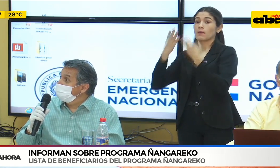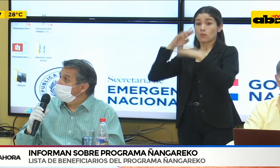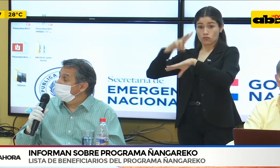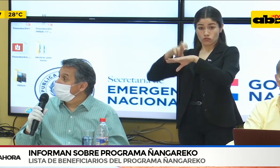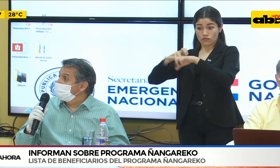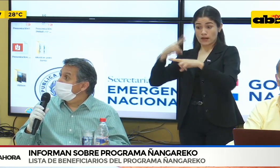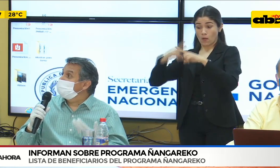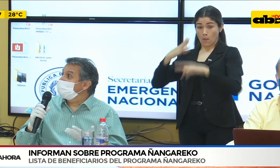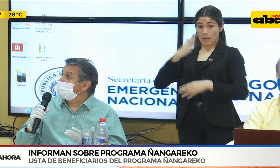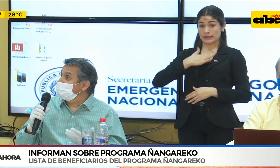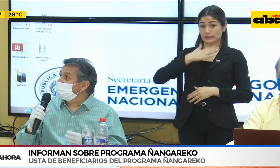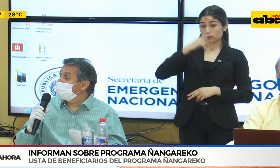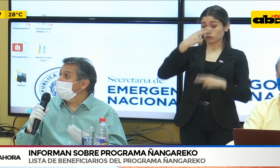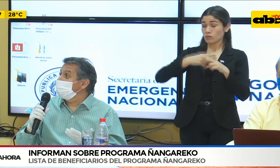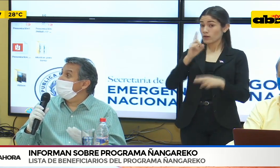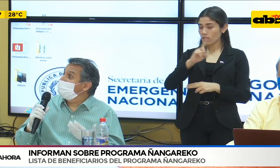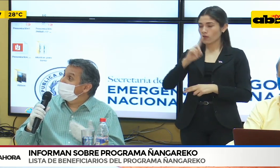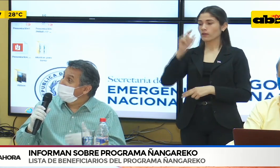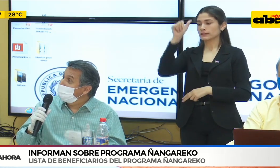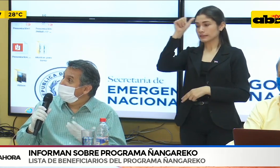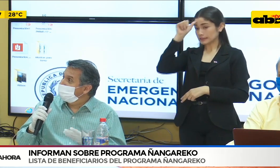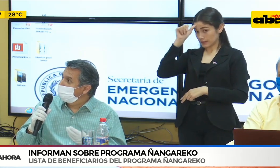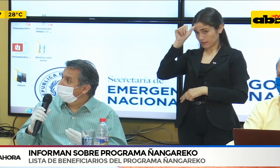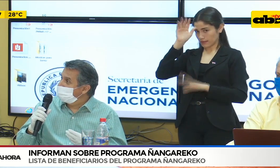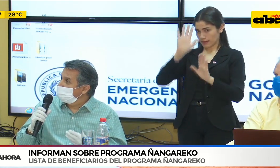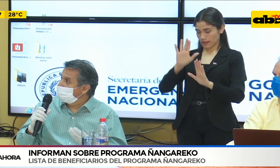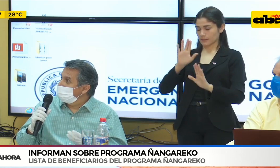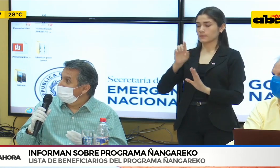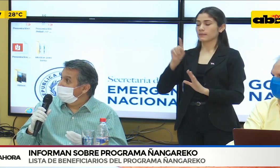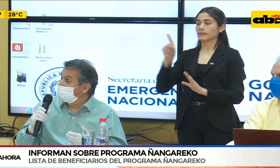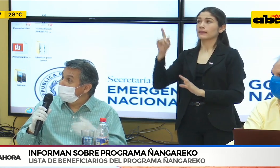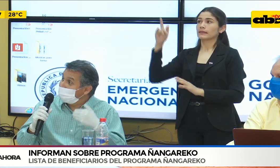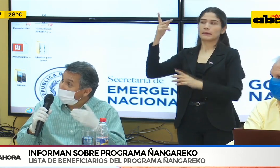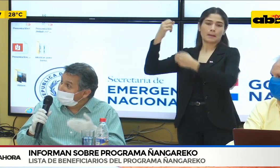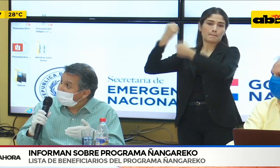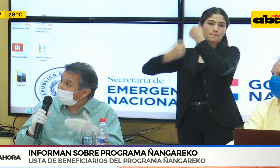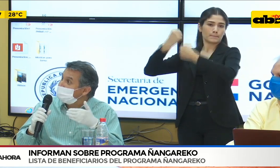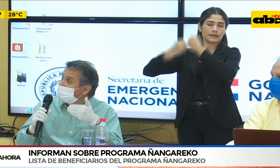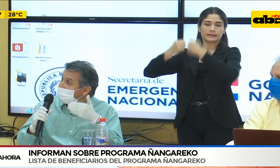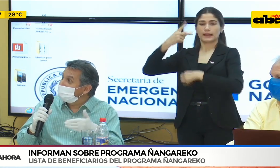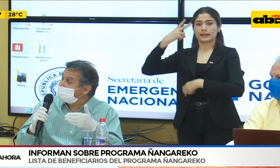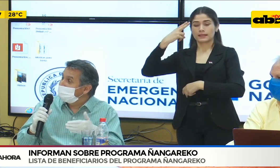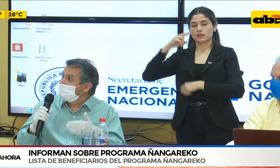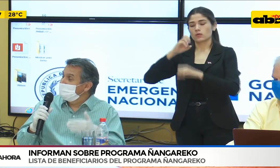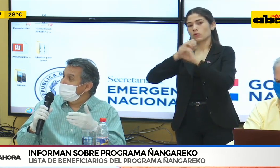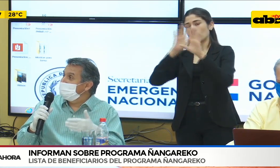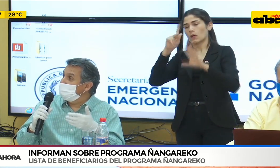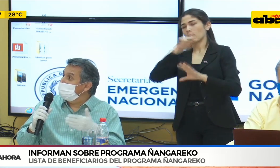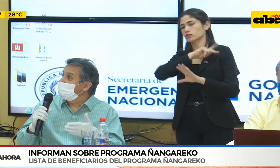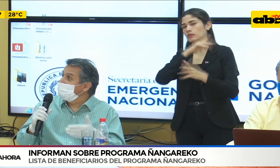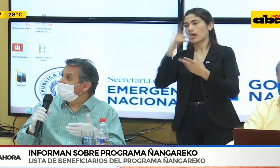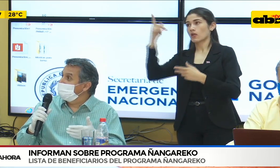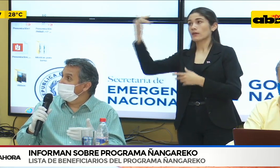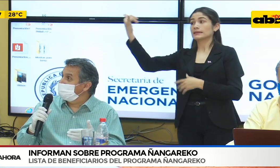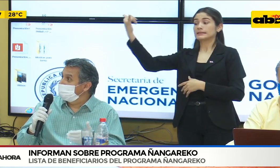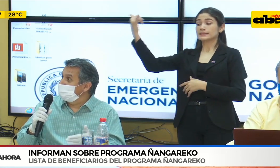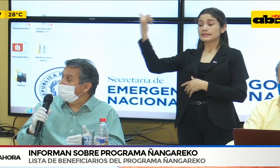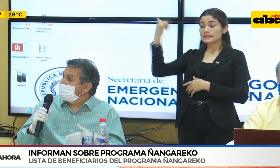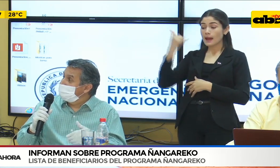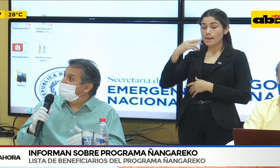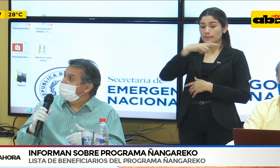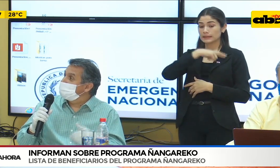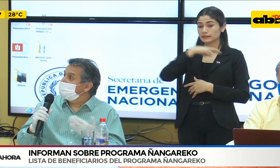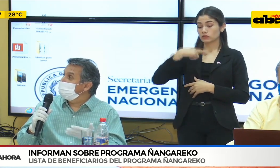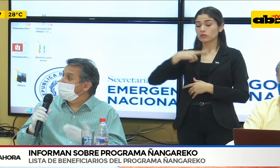simple, contactan con ella para abrirle una billetera igualmente, verificar que es la identidad de la persona.